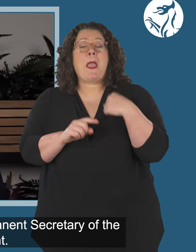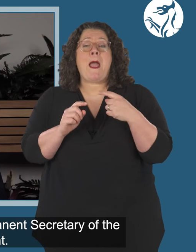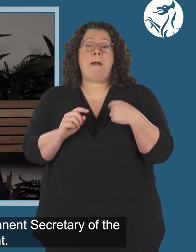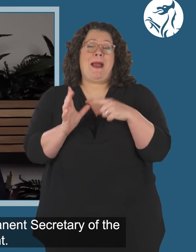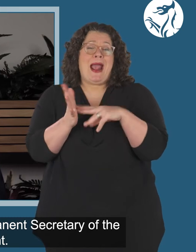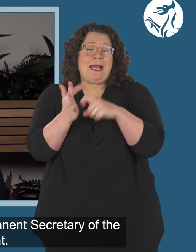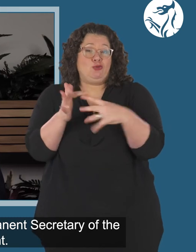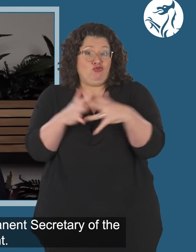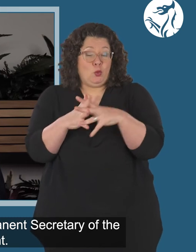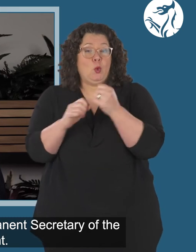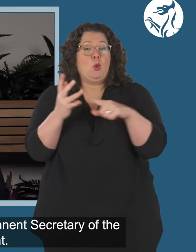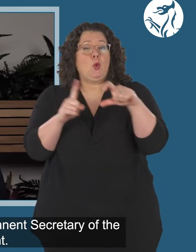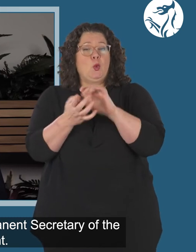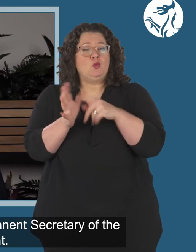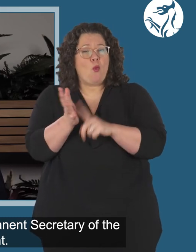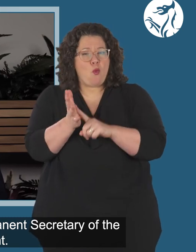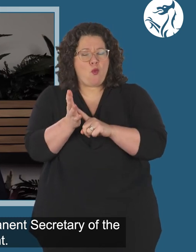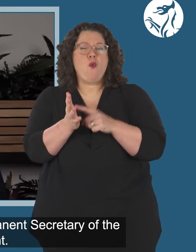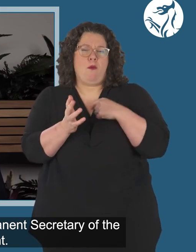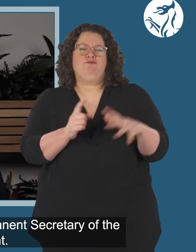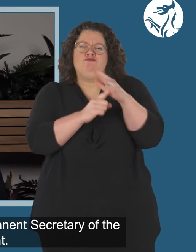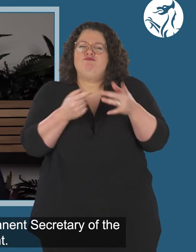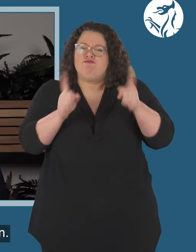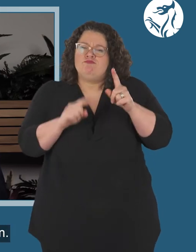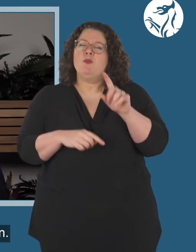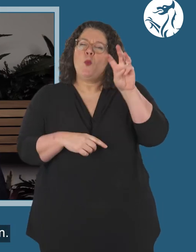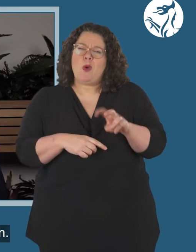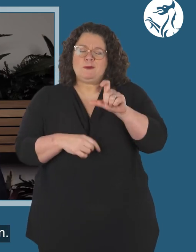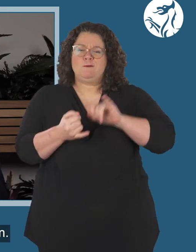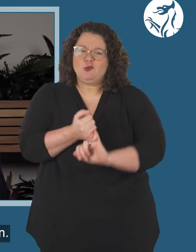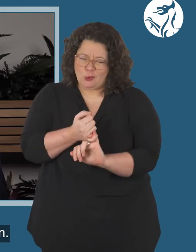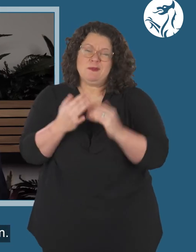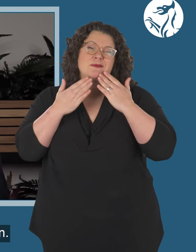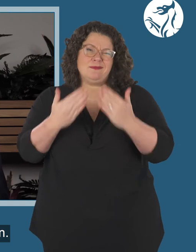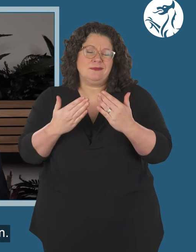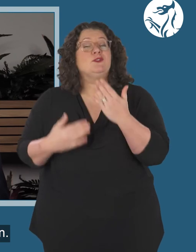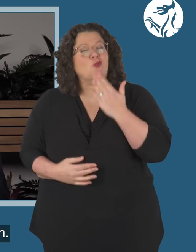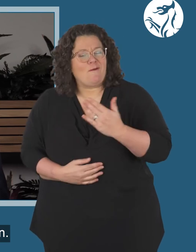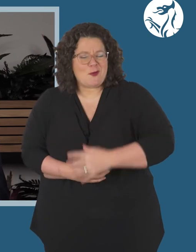Mae'n Andru Goodall, a'n yw'r Permanent Secretary of the Welsh Government. Diolch yn fawr iawn.